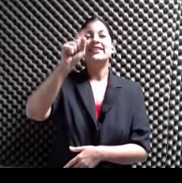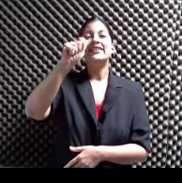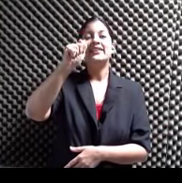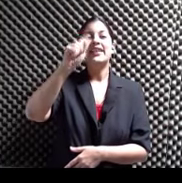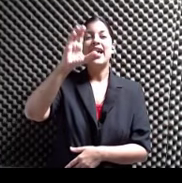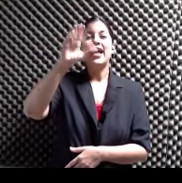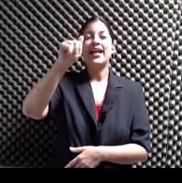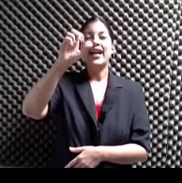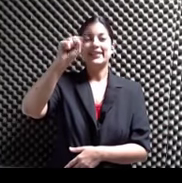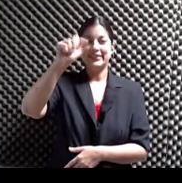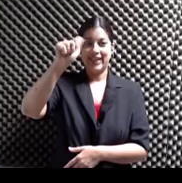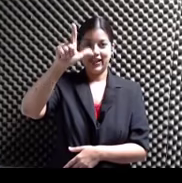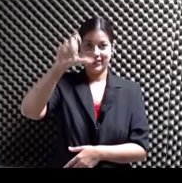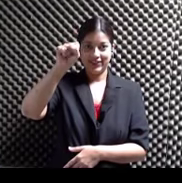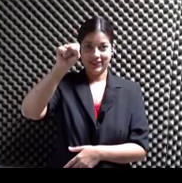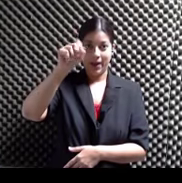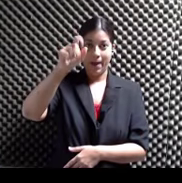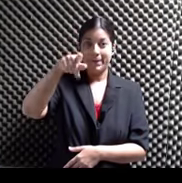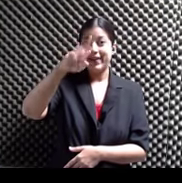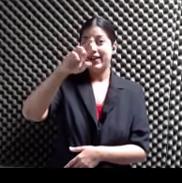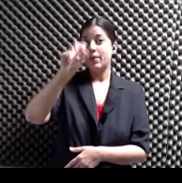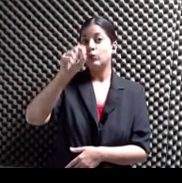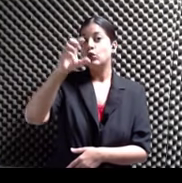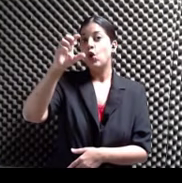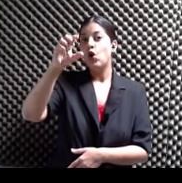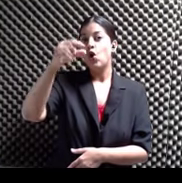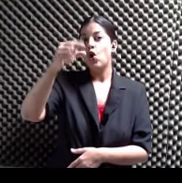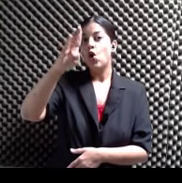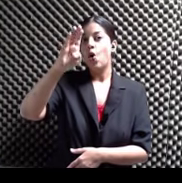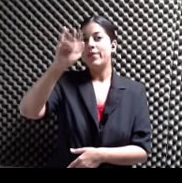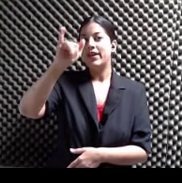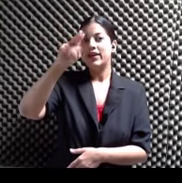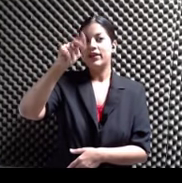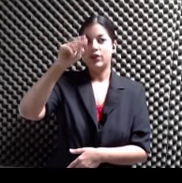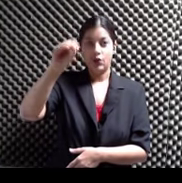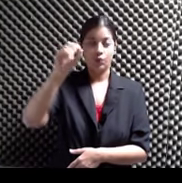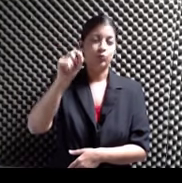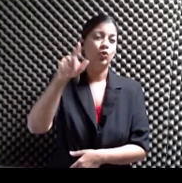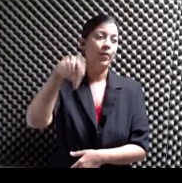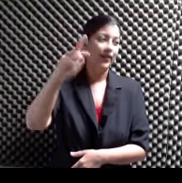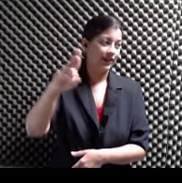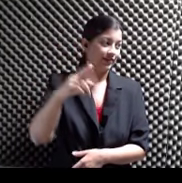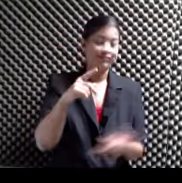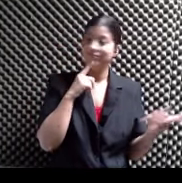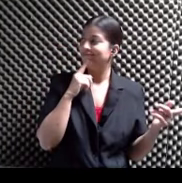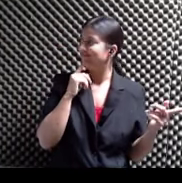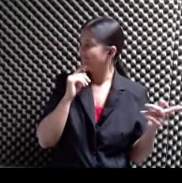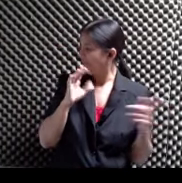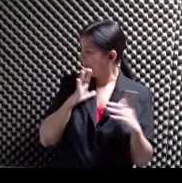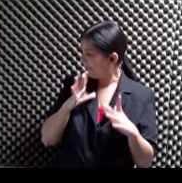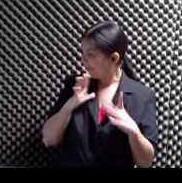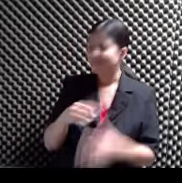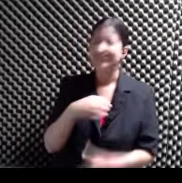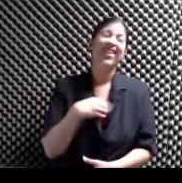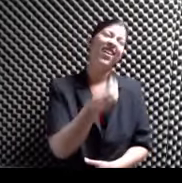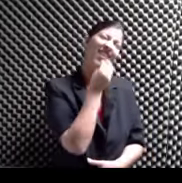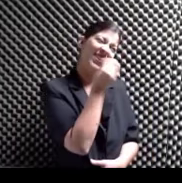PR Punto gobierno Punto pr Oye Te quedó bien Es una cosa bien graciosa Es no lo entendió ¿Verdad? Escucha Ya